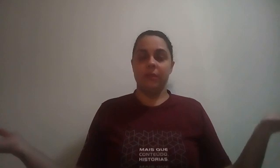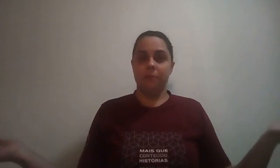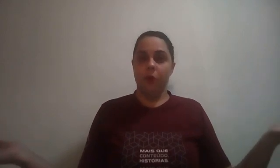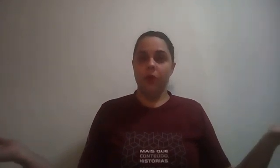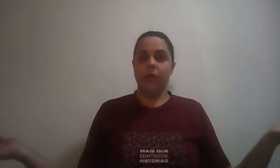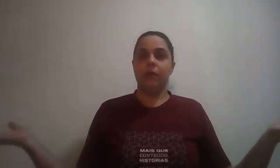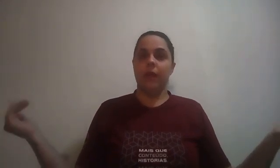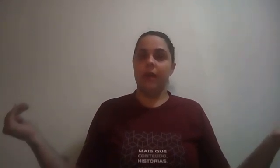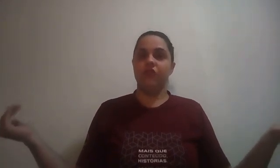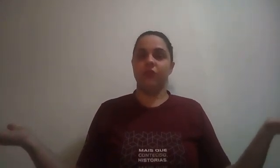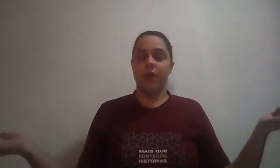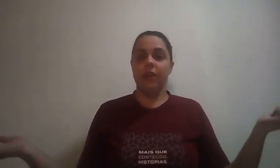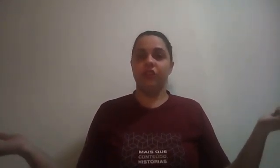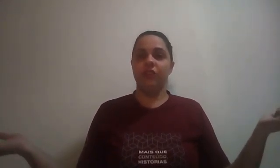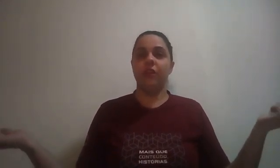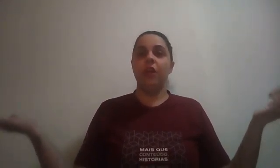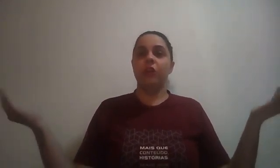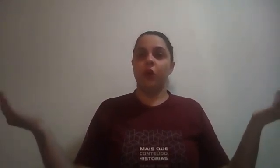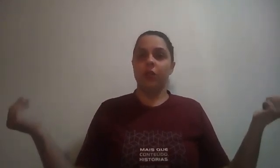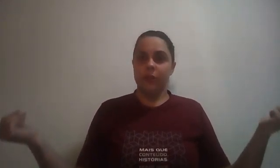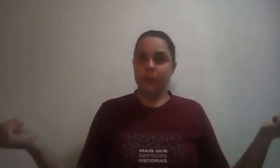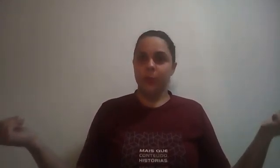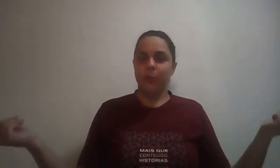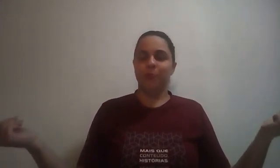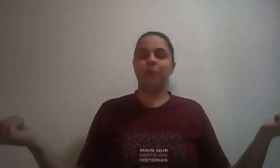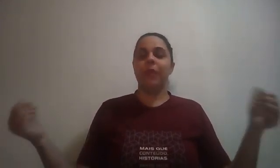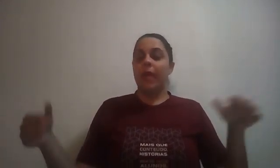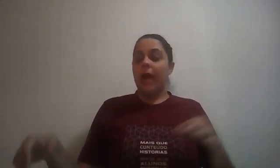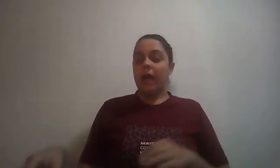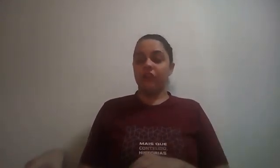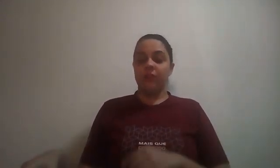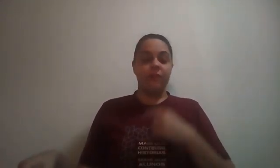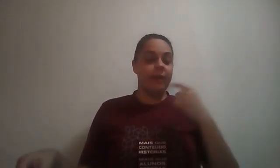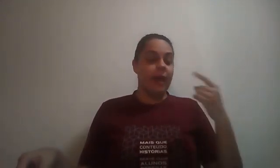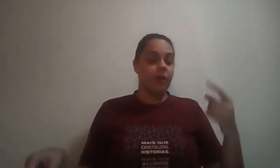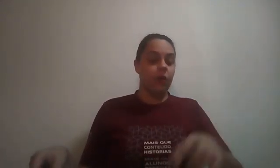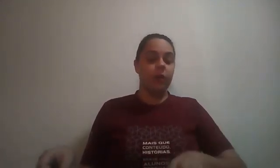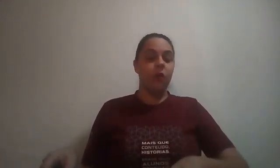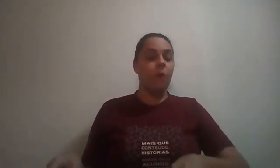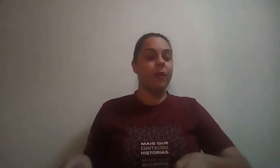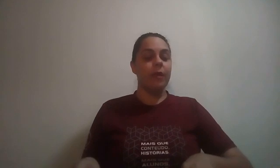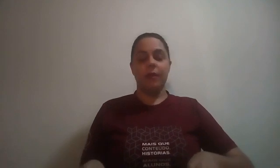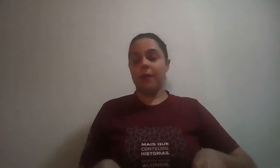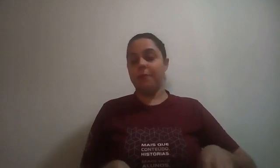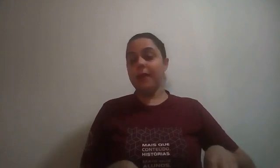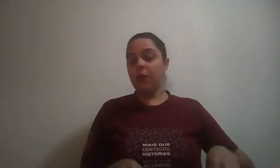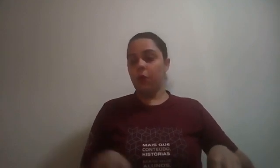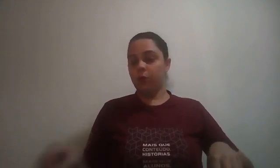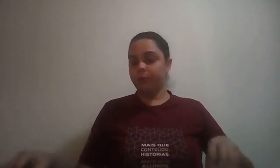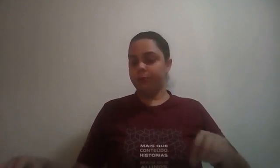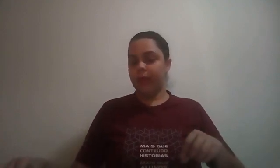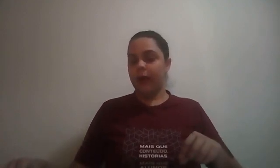se põe, Leste, Oeste, Norte e Sul. A gente vai agora compreender melhor, tá?